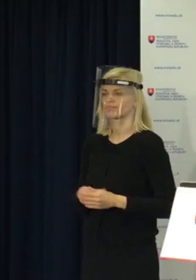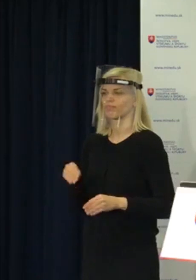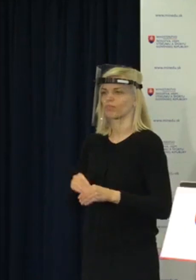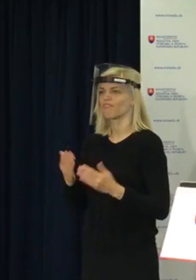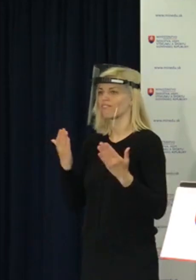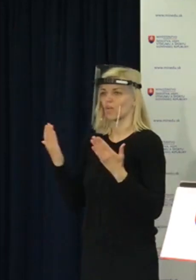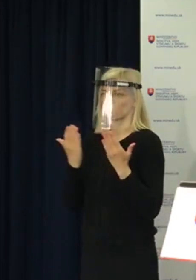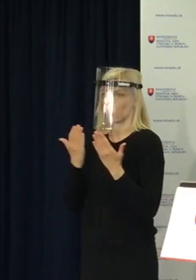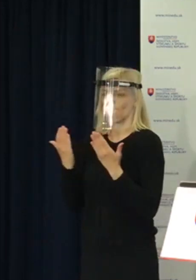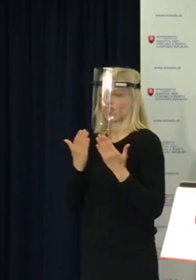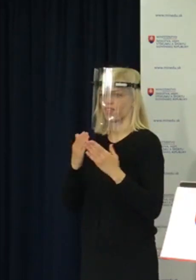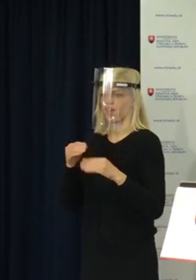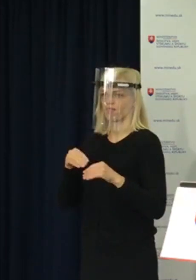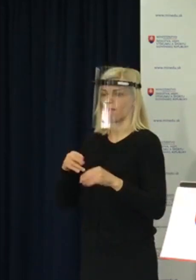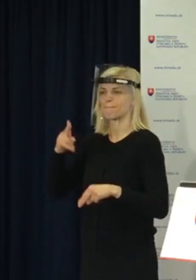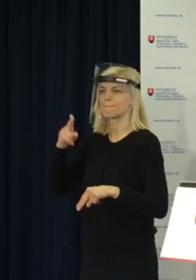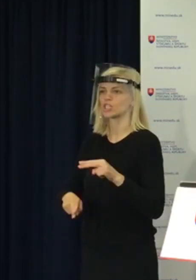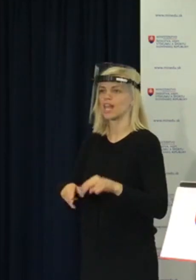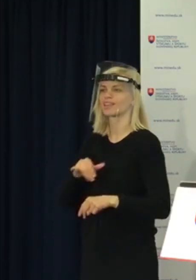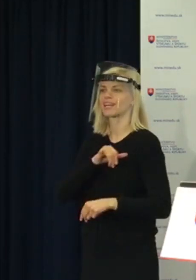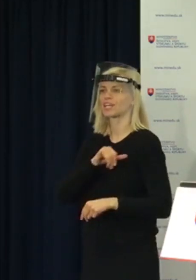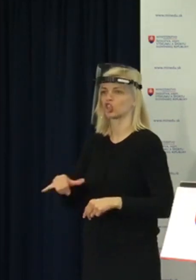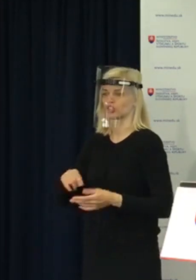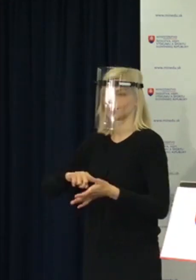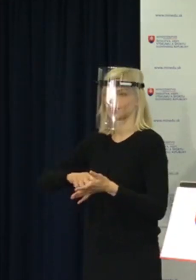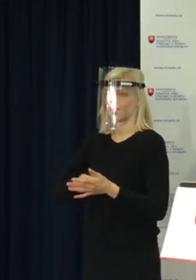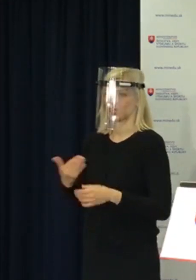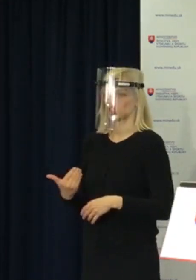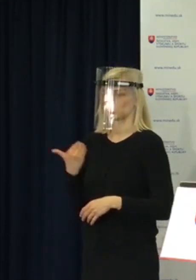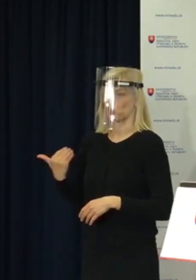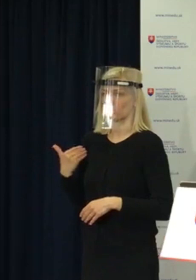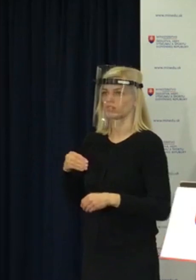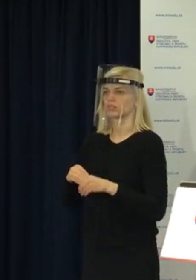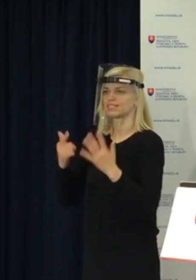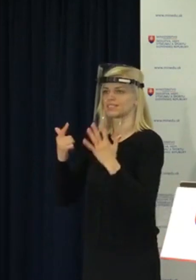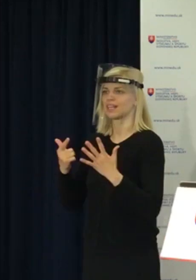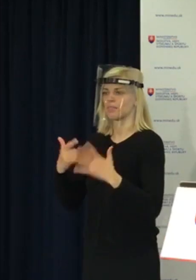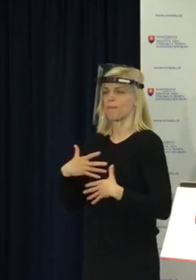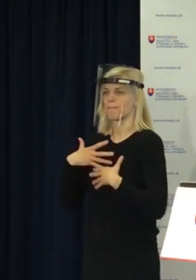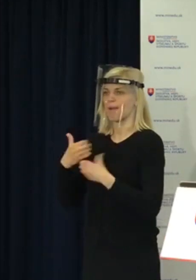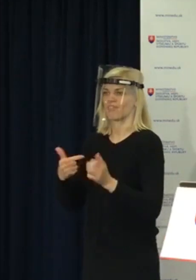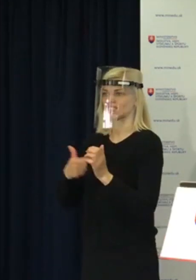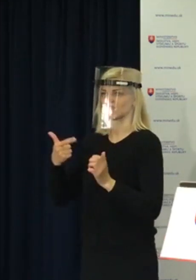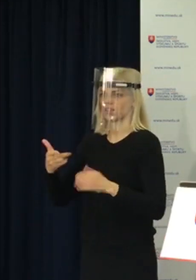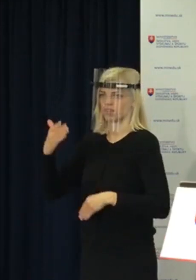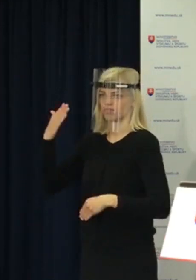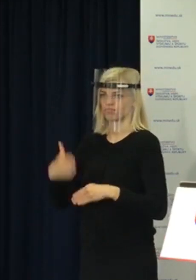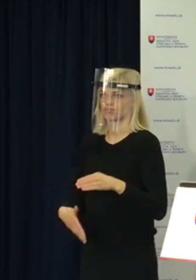Vyučovanie pre posledné ročníky v stredných školách sa končia 7. mája 2020.